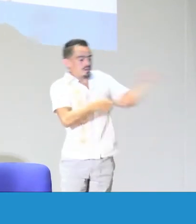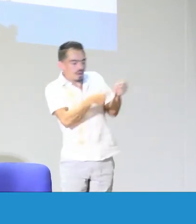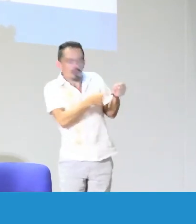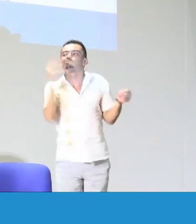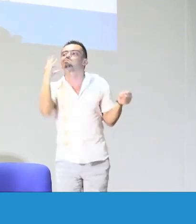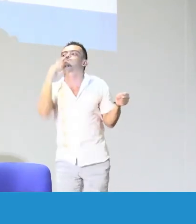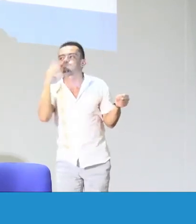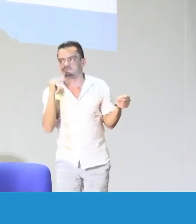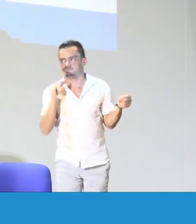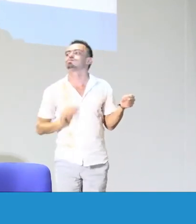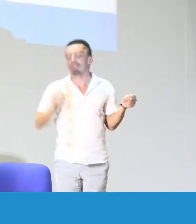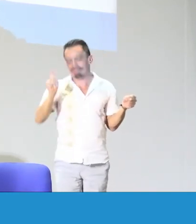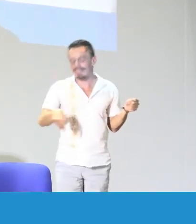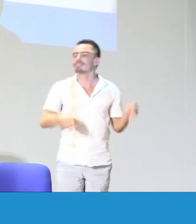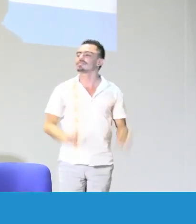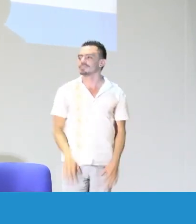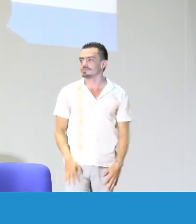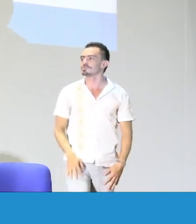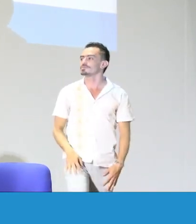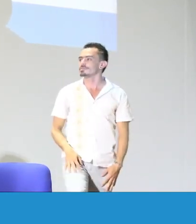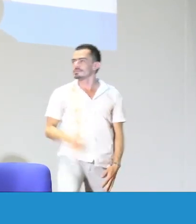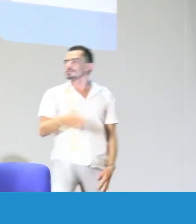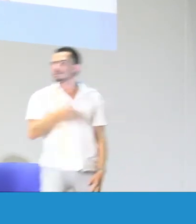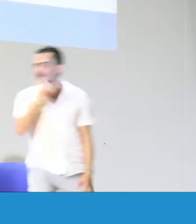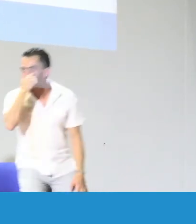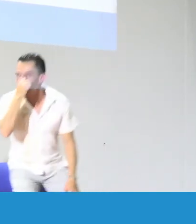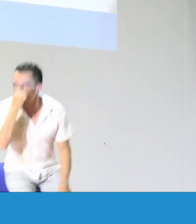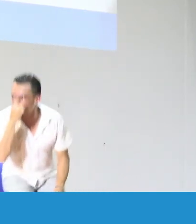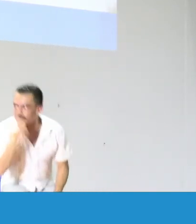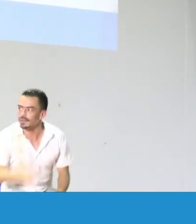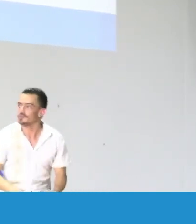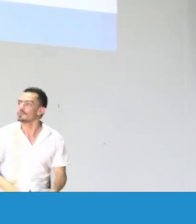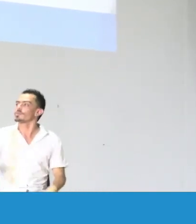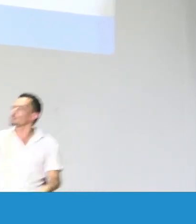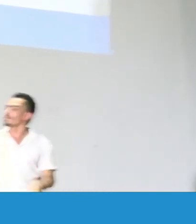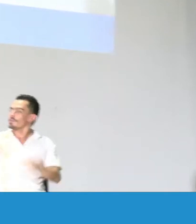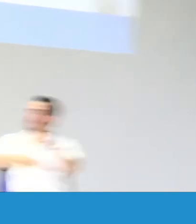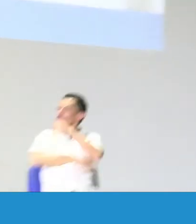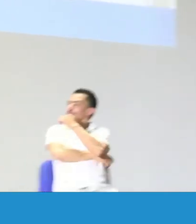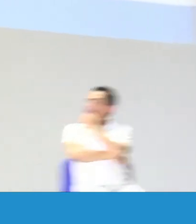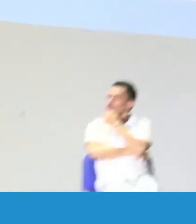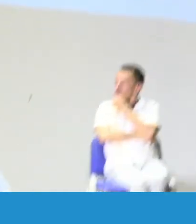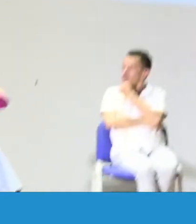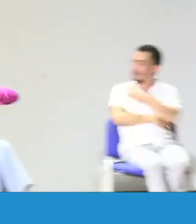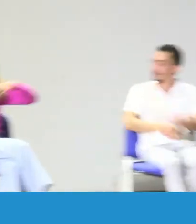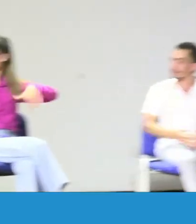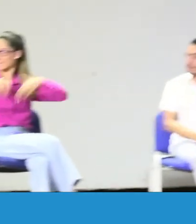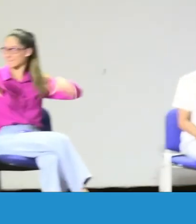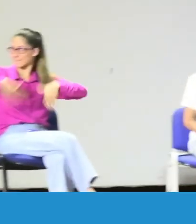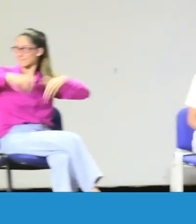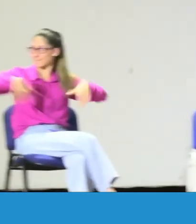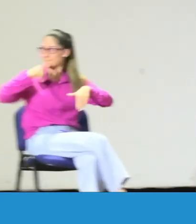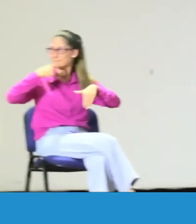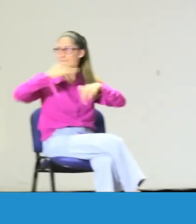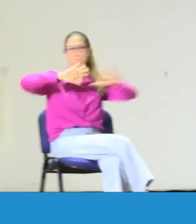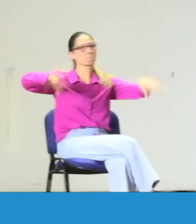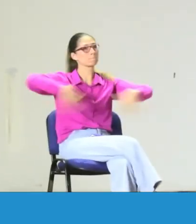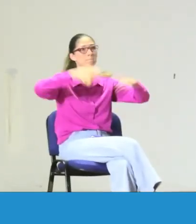jugando y haciendo actividades sin sentido que no permiten la adquisición. Entonces, es fundamental la experiencia. Y además,